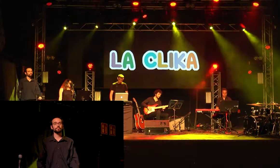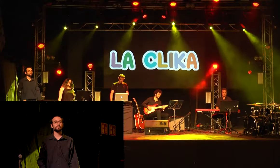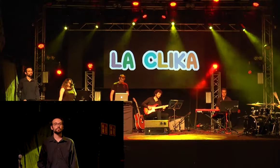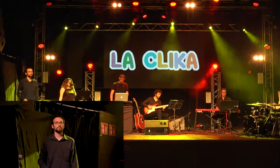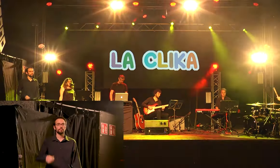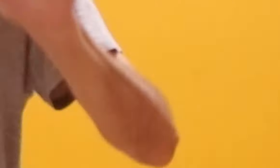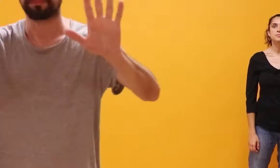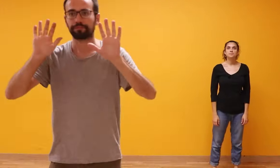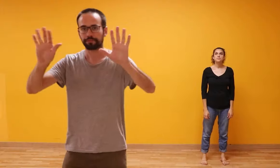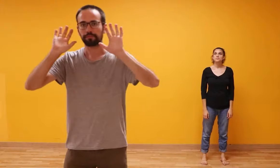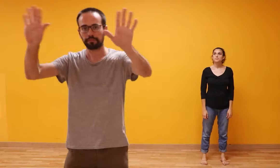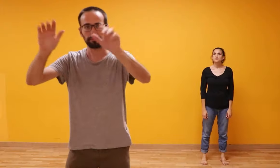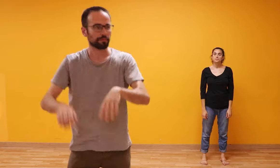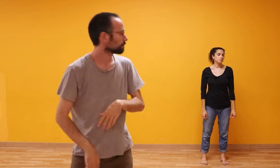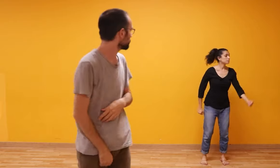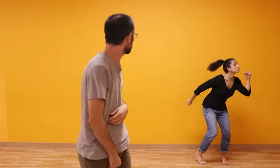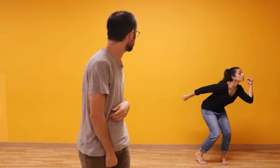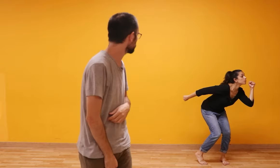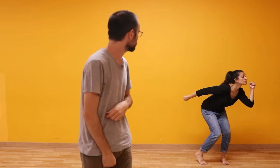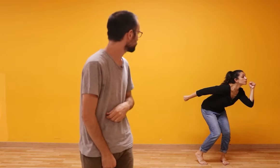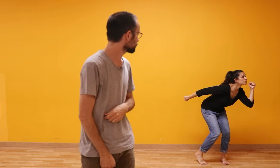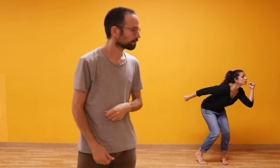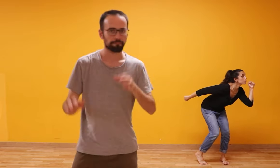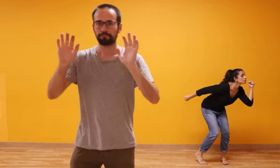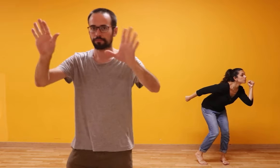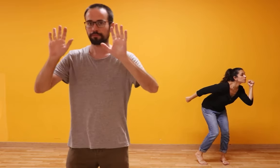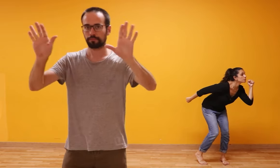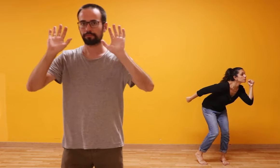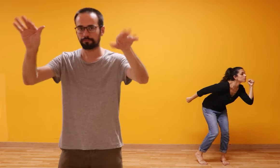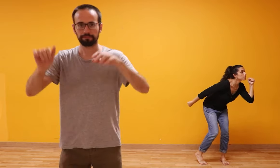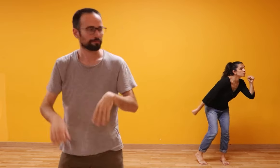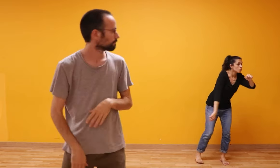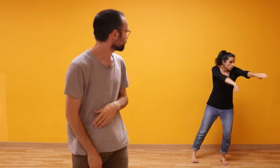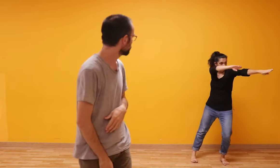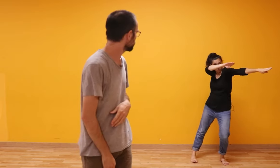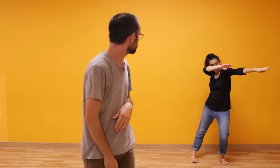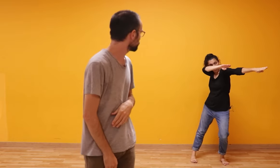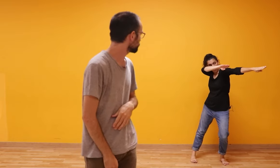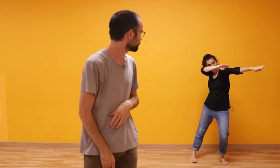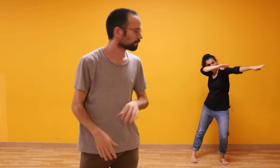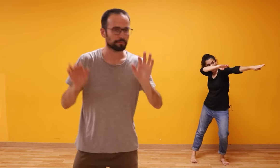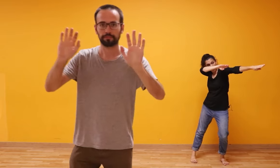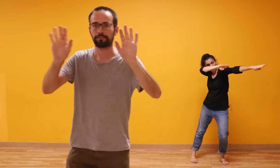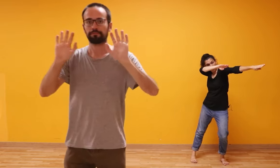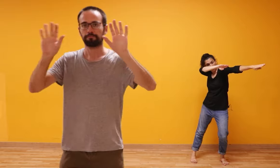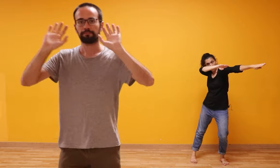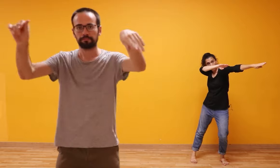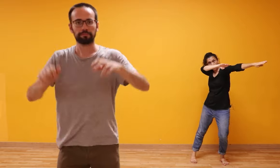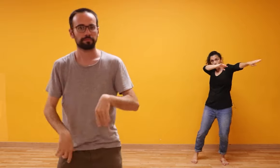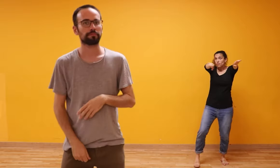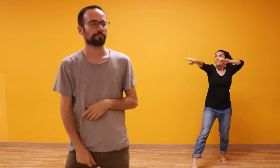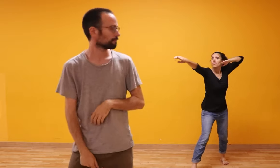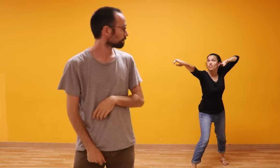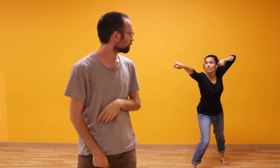Jo vull cantar, jo vull ballar Jo vull